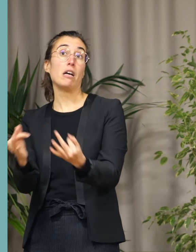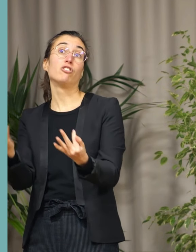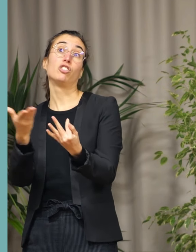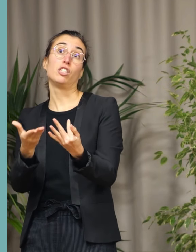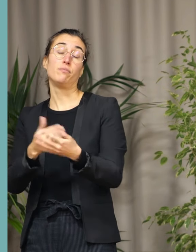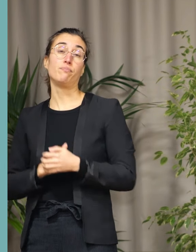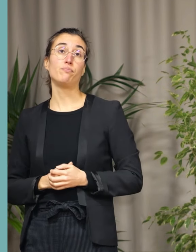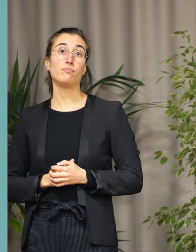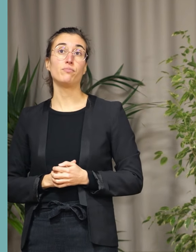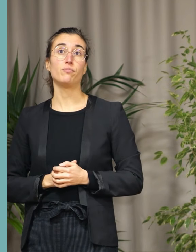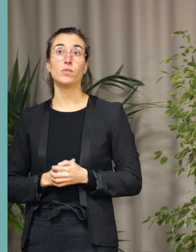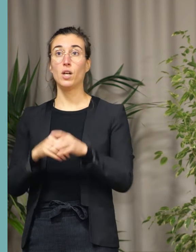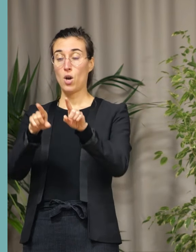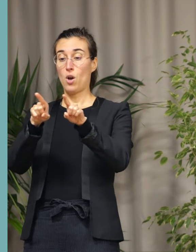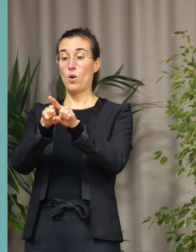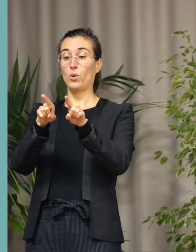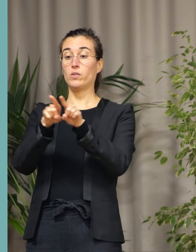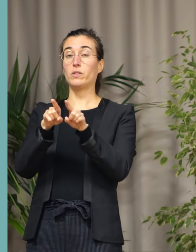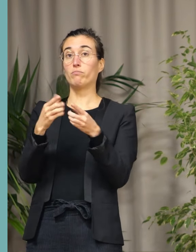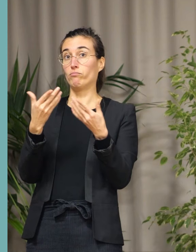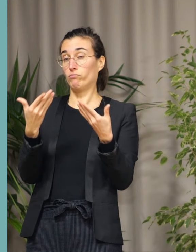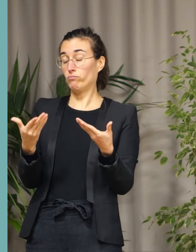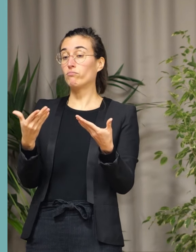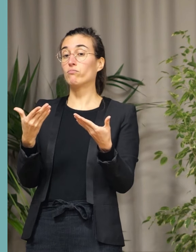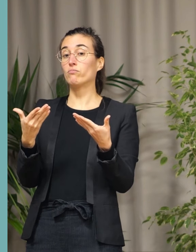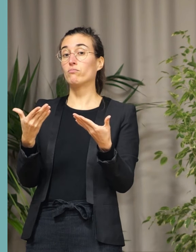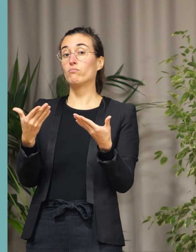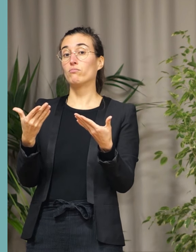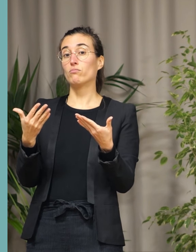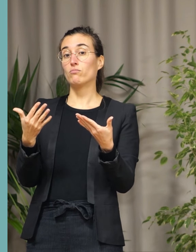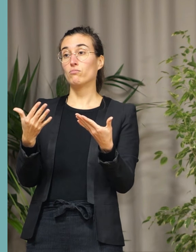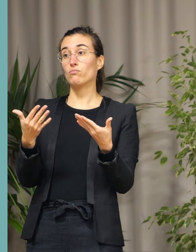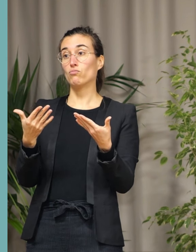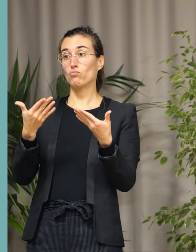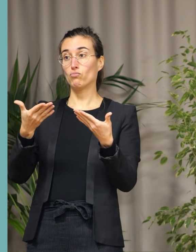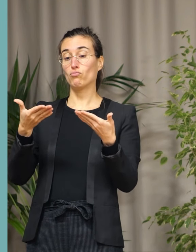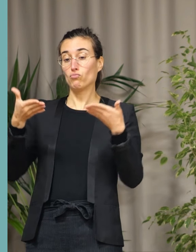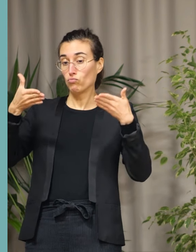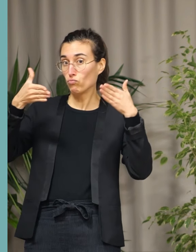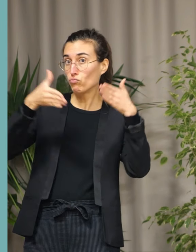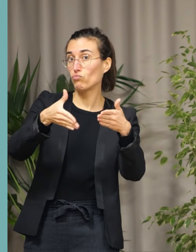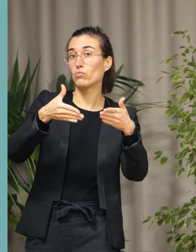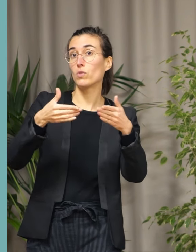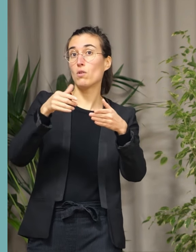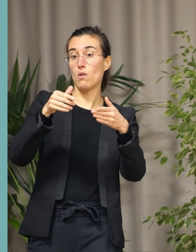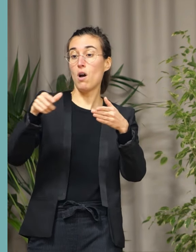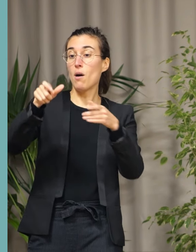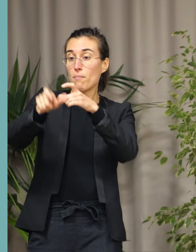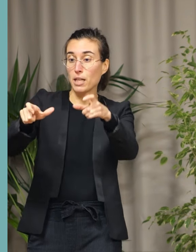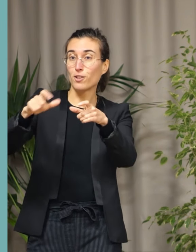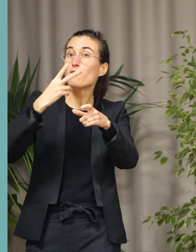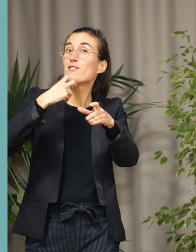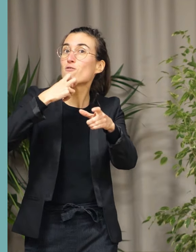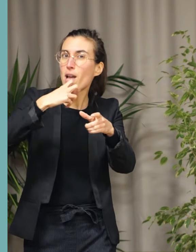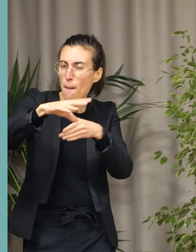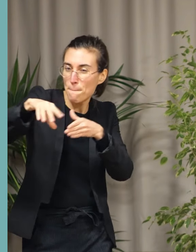nous mettrons par ailleurs l'accent sur la mise en place d'une participation citoyenne confortée. Je n'en dis